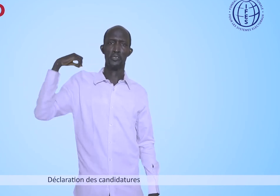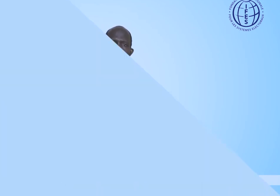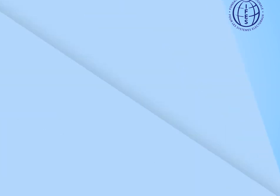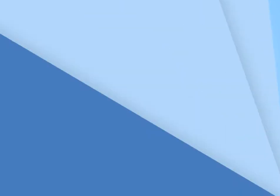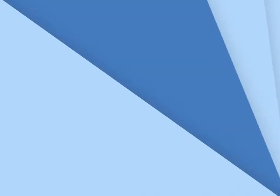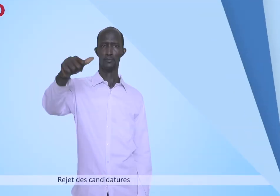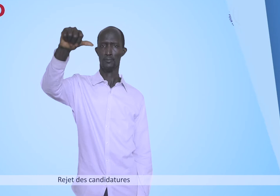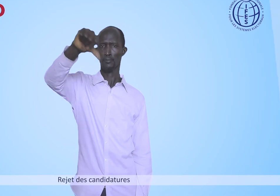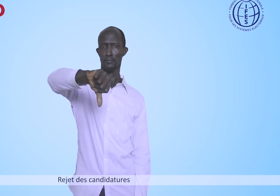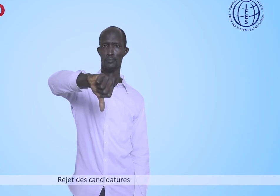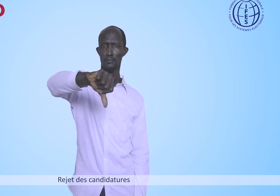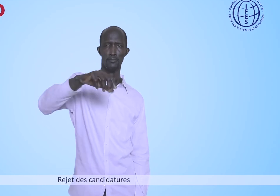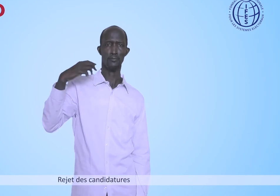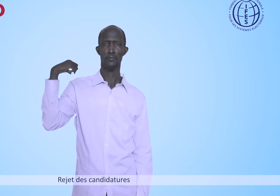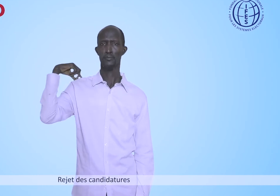Rejet des candidatures